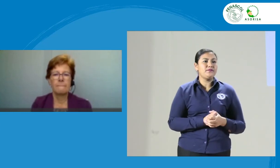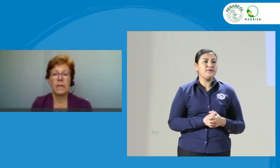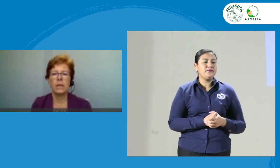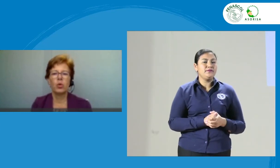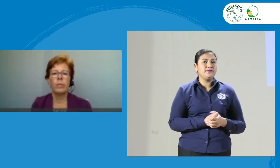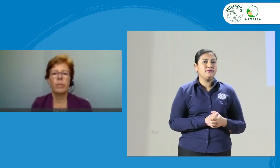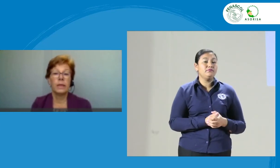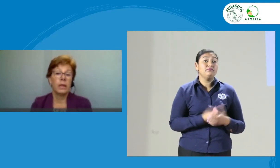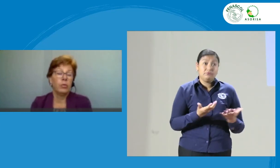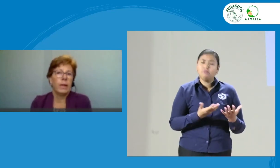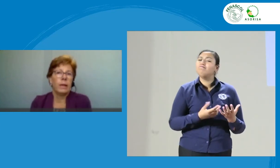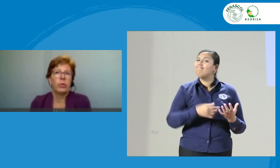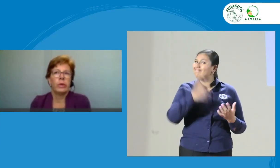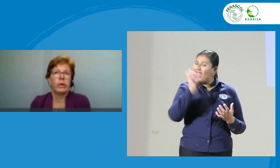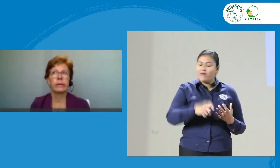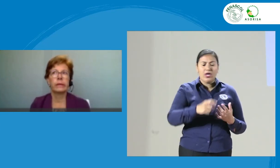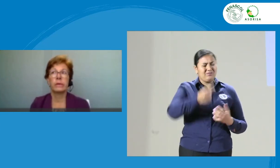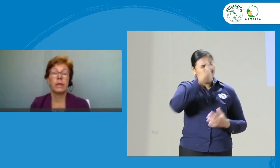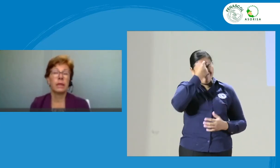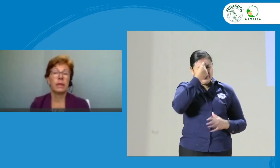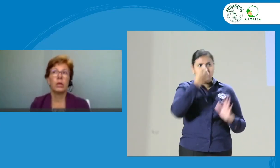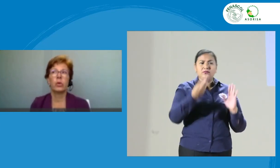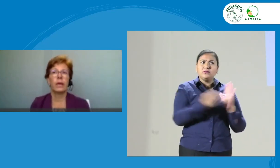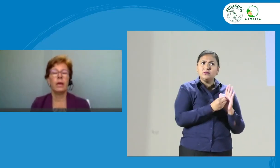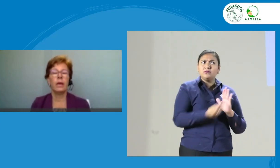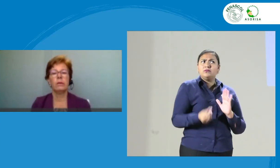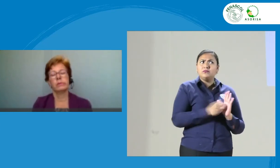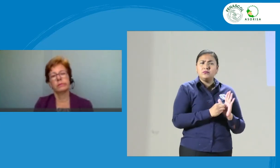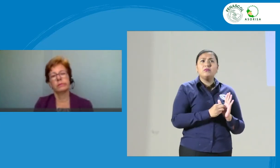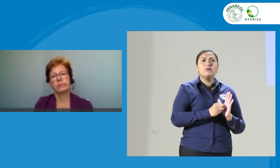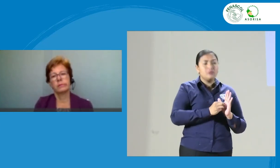Y documentando para poder tratar de lograr algo.